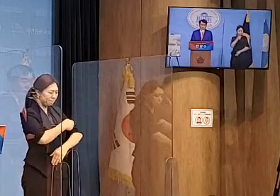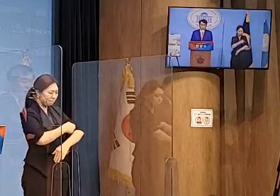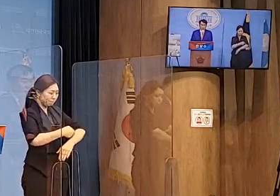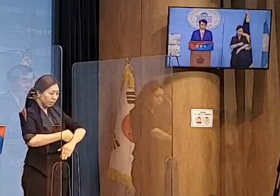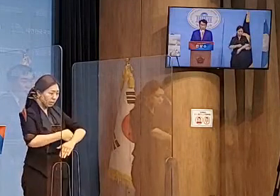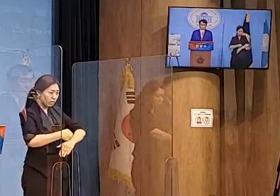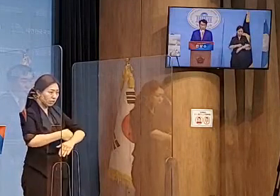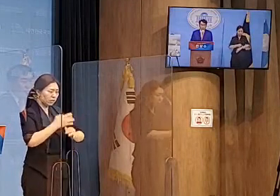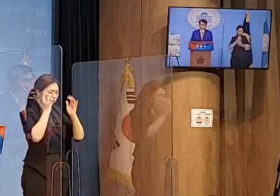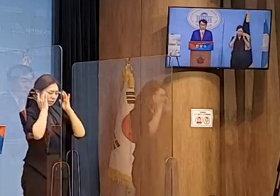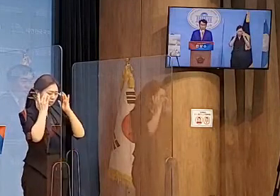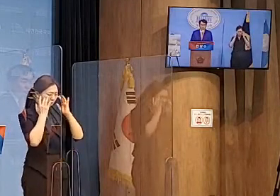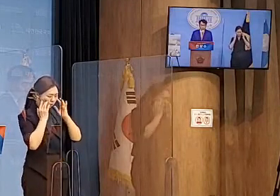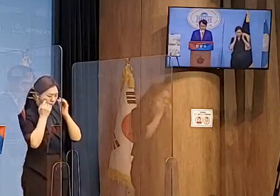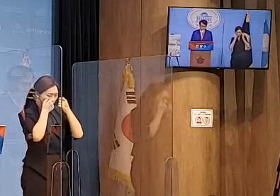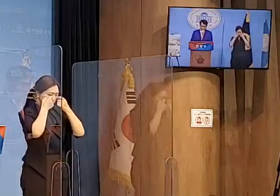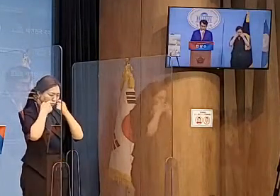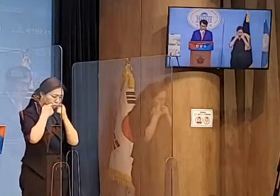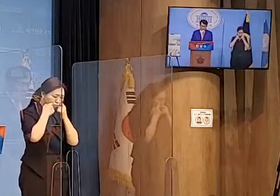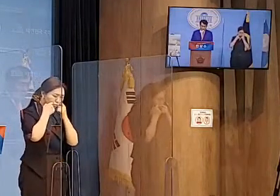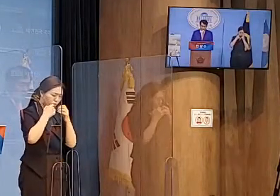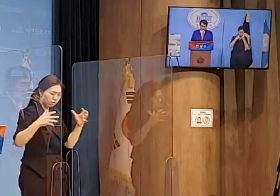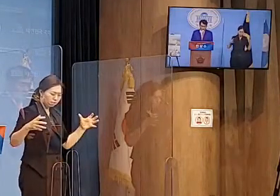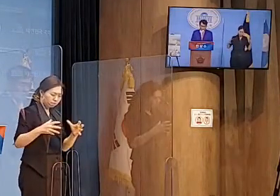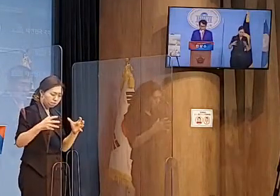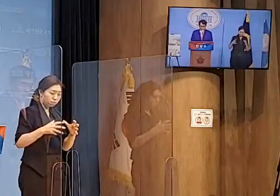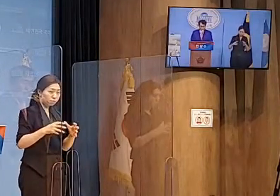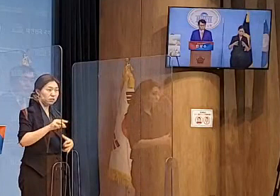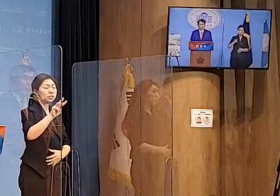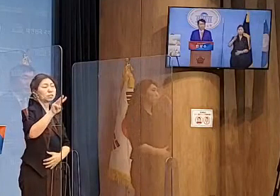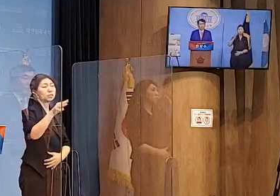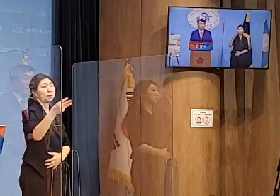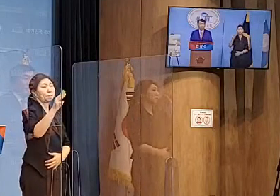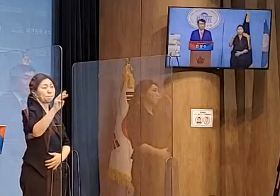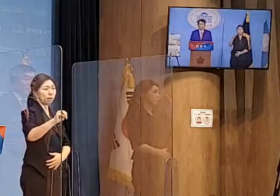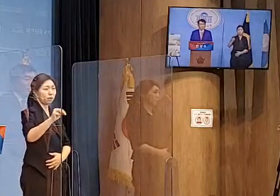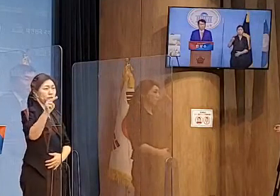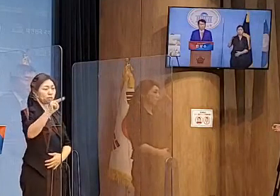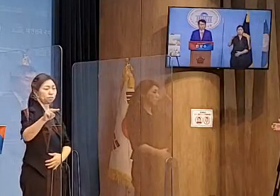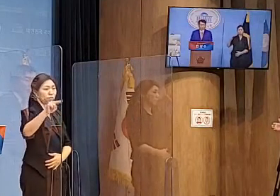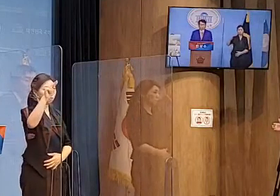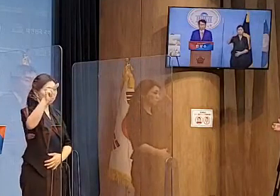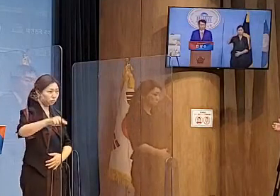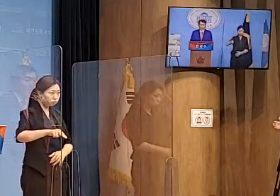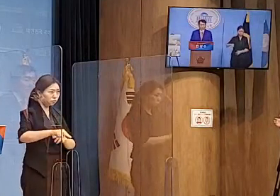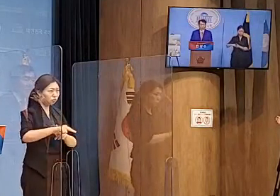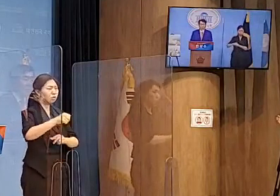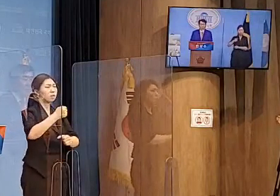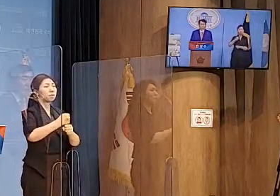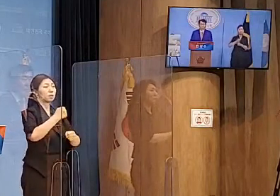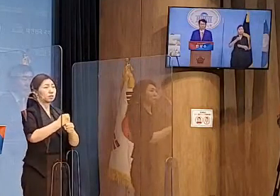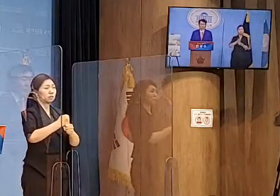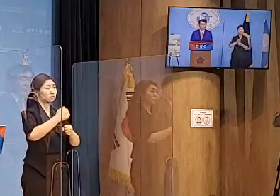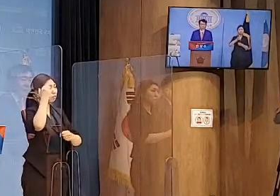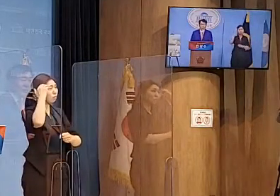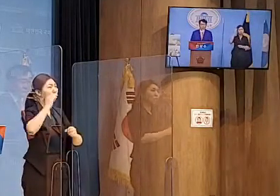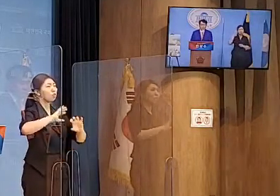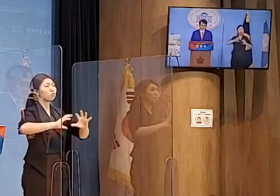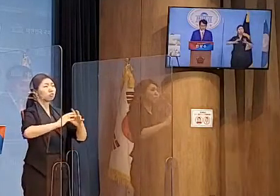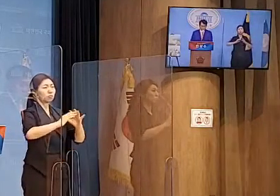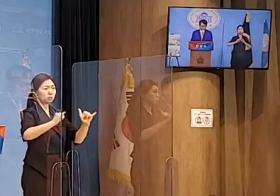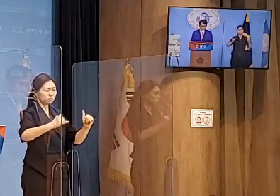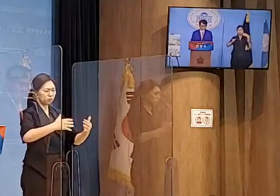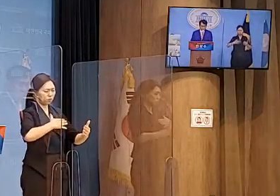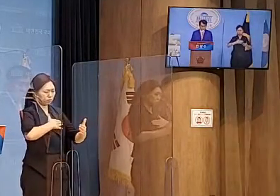3만불 소득을 이루어낸 우리 국민들은 불안한 나라를 보내고 있습니다.